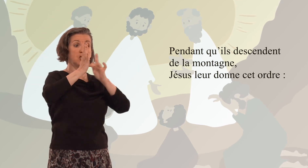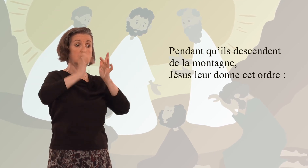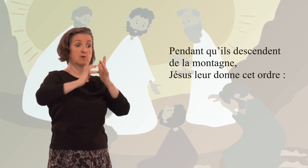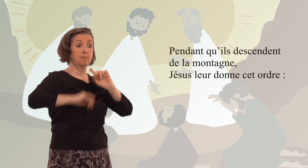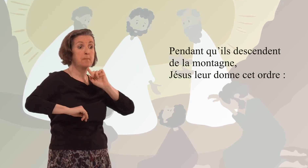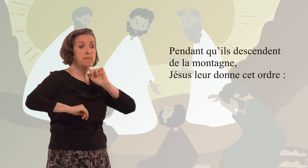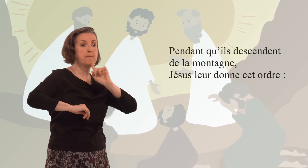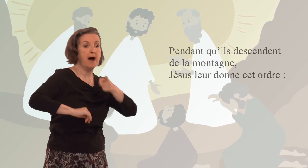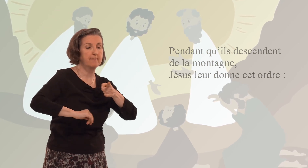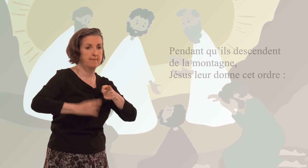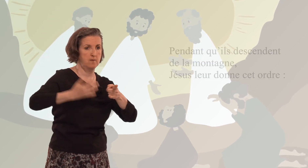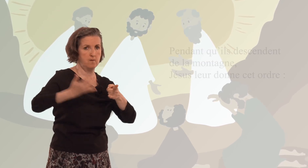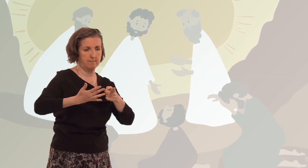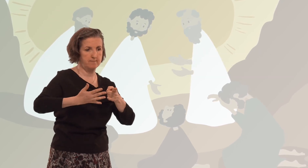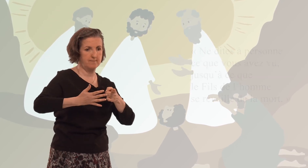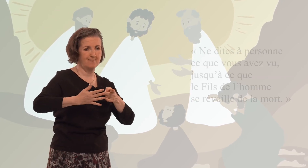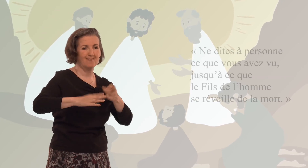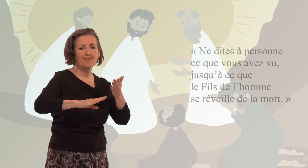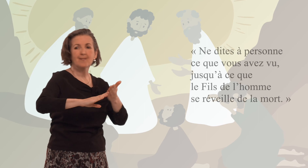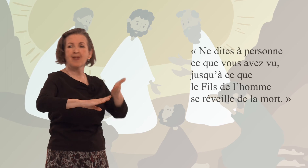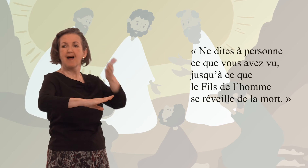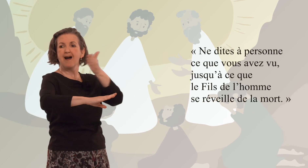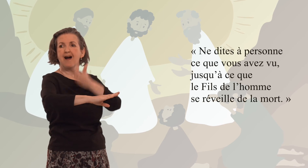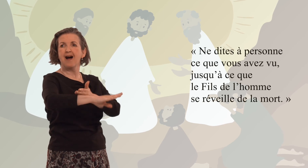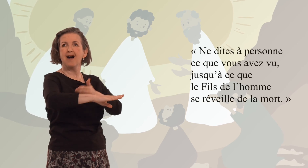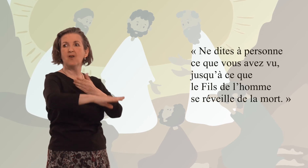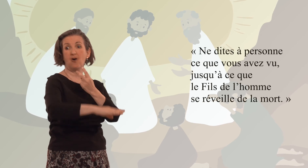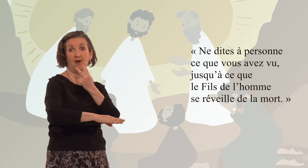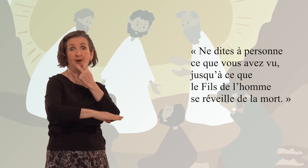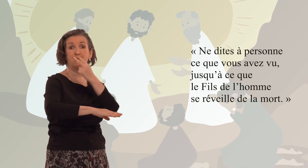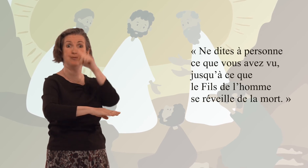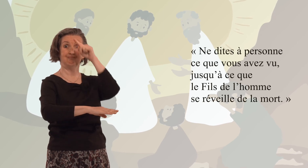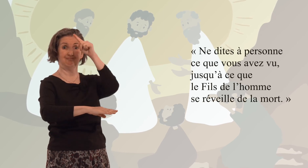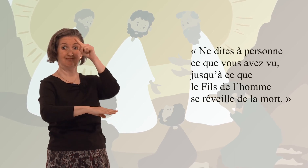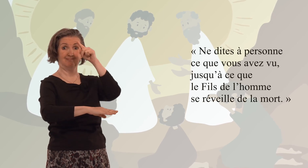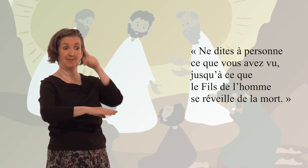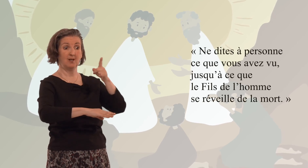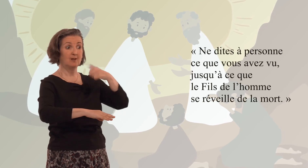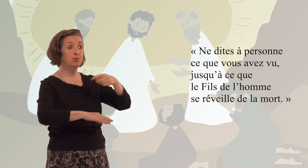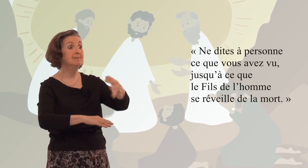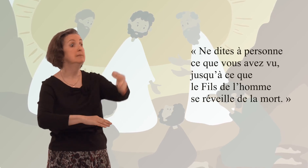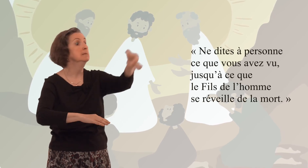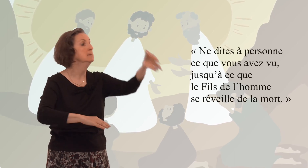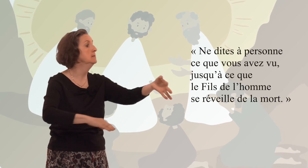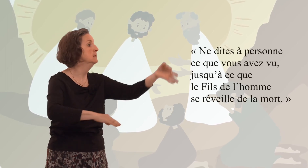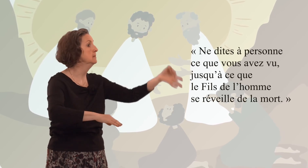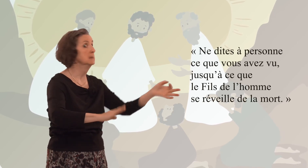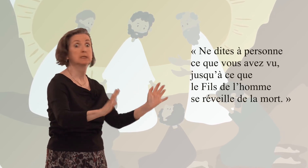Ne dites à personne ce que vous avez vu jusqu'à ce que le